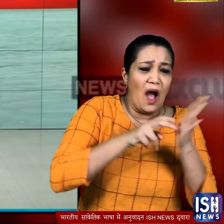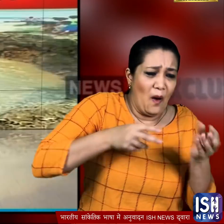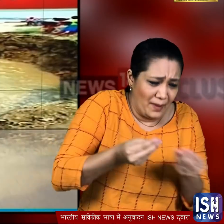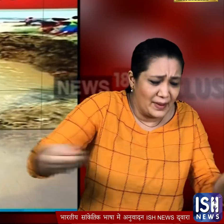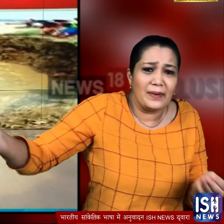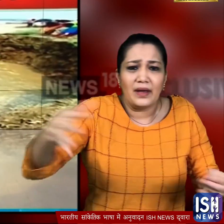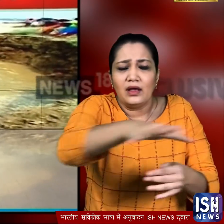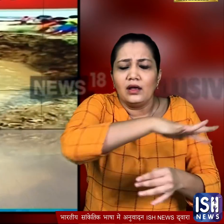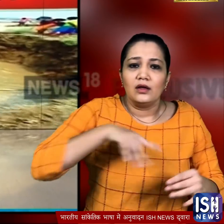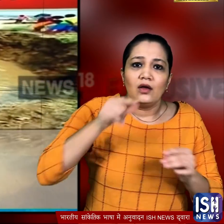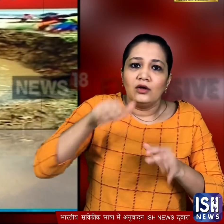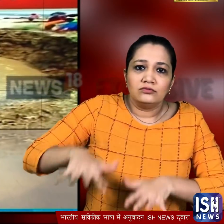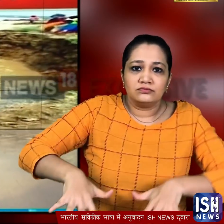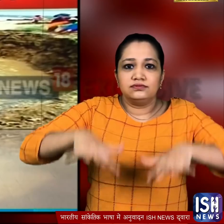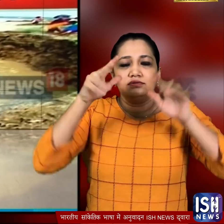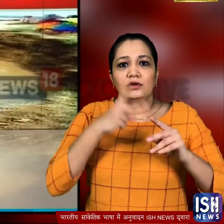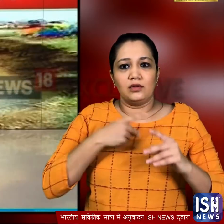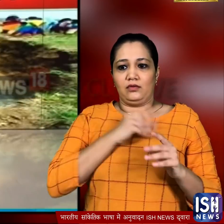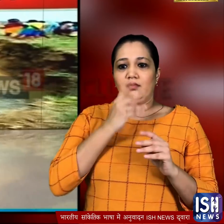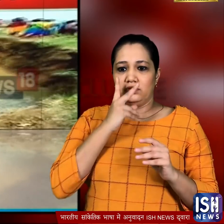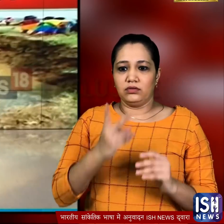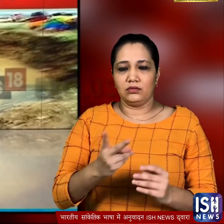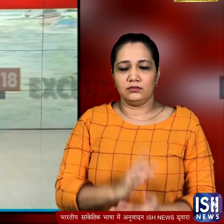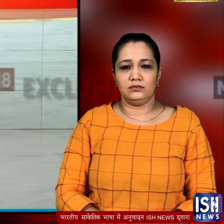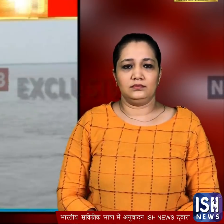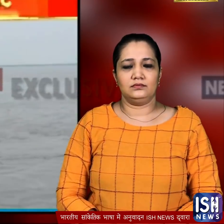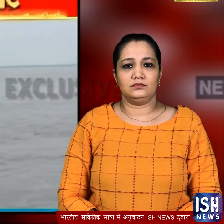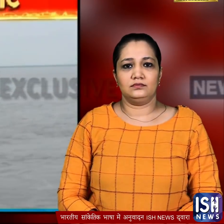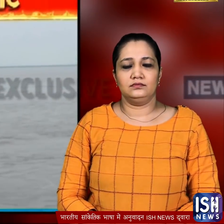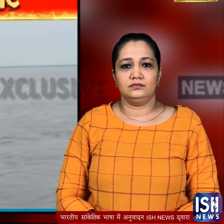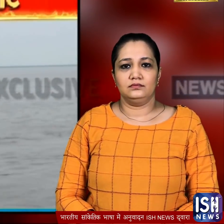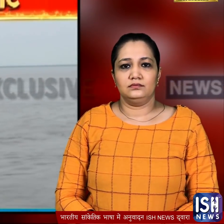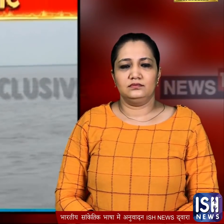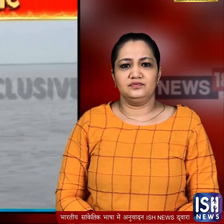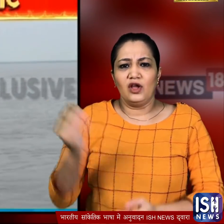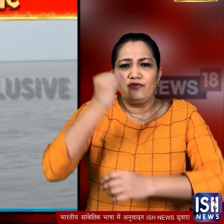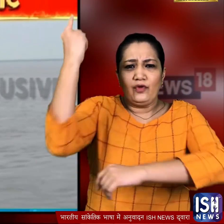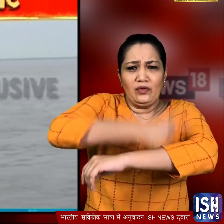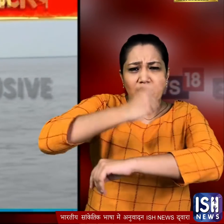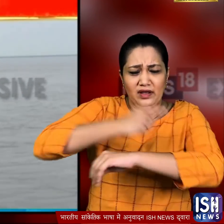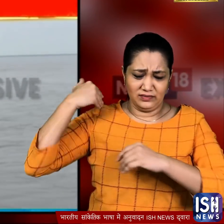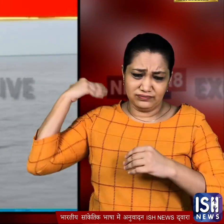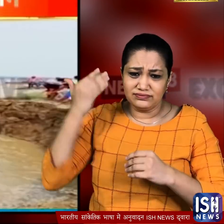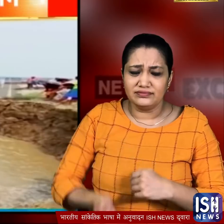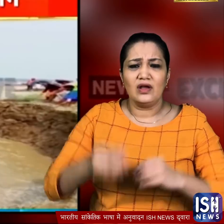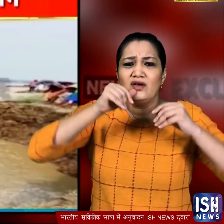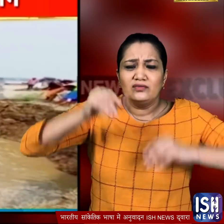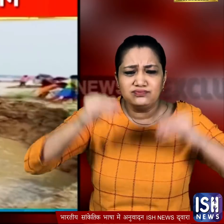लोग तेज बहाव को देखकर सेहम गए क्योंकि वहाँ पिछले कुछ दिनों के अंदर ही नदी के तेज बहाव में